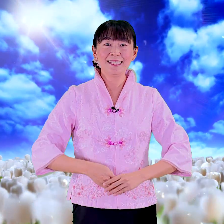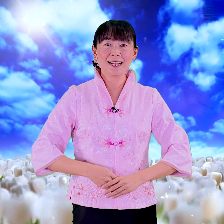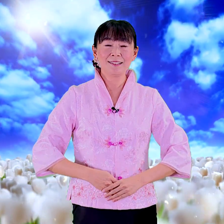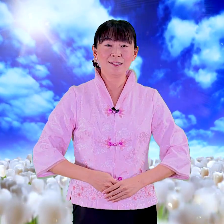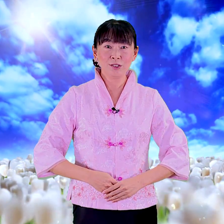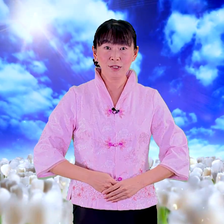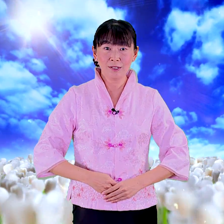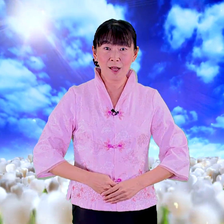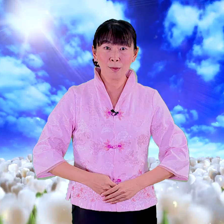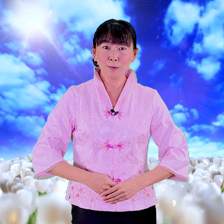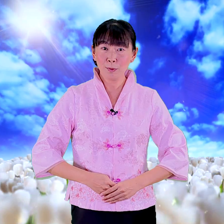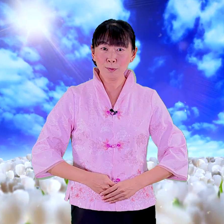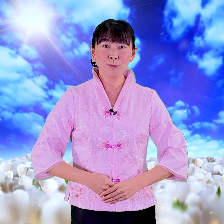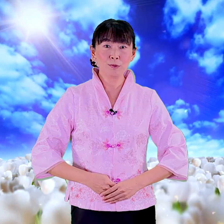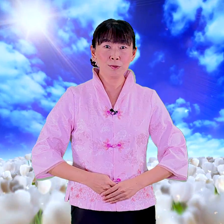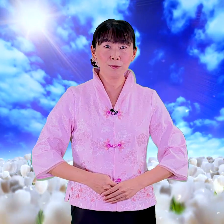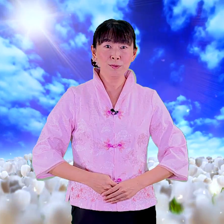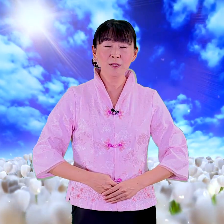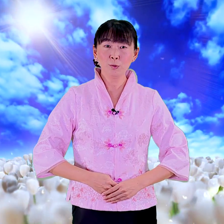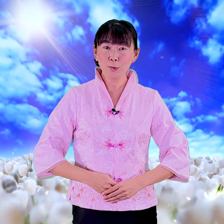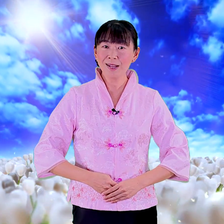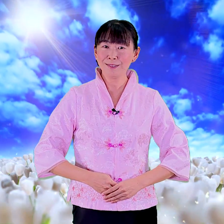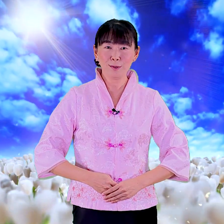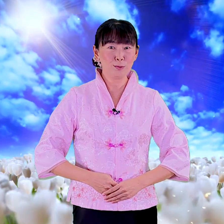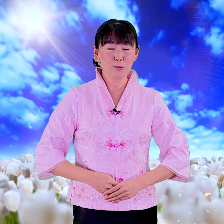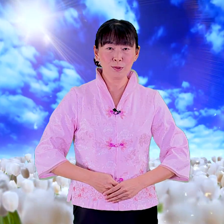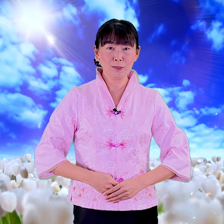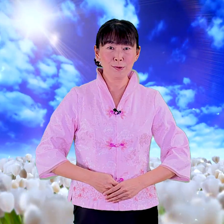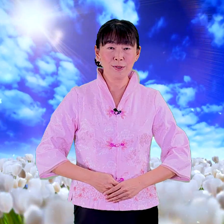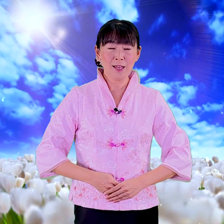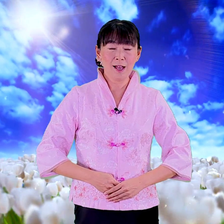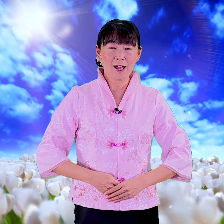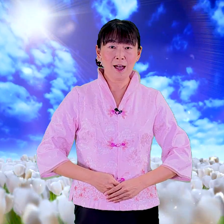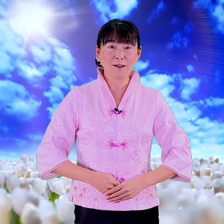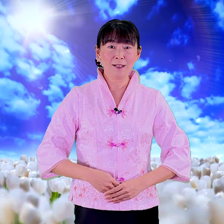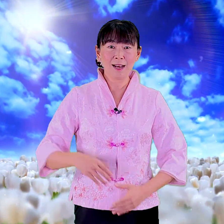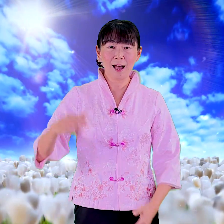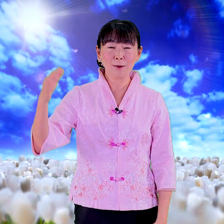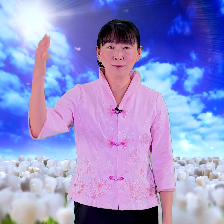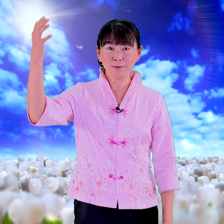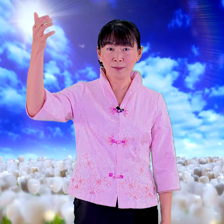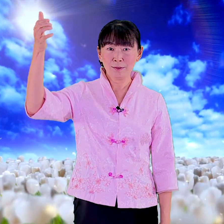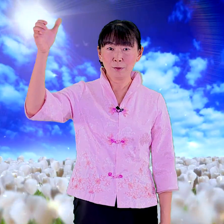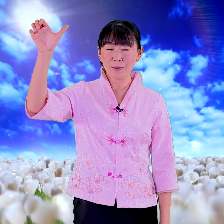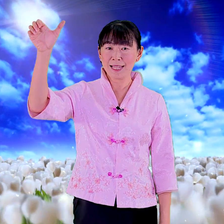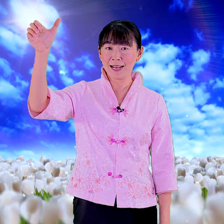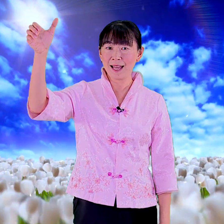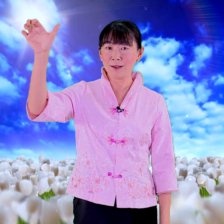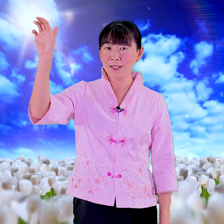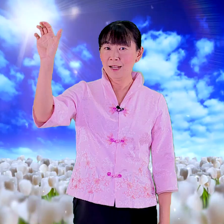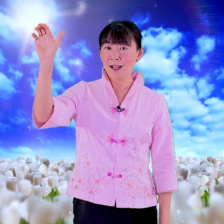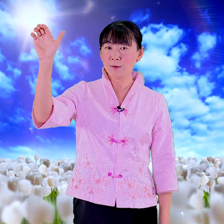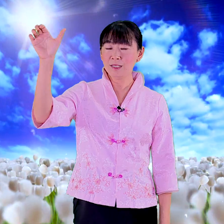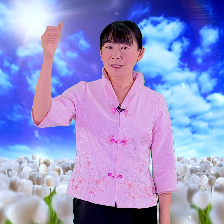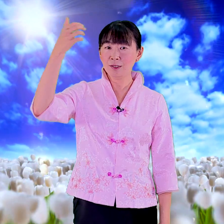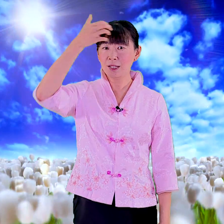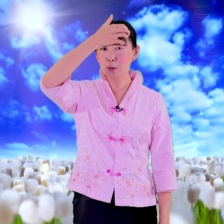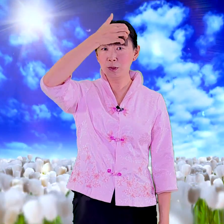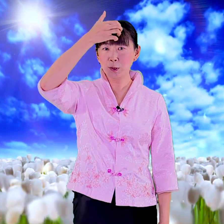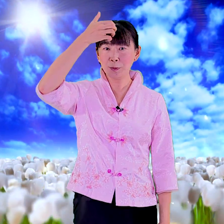接下来是使劳有所中撞有所用好 劳我们打劳劳字呢就是很多作物